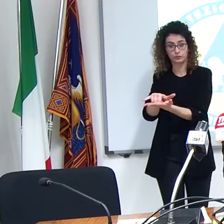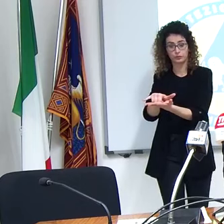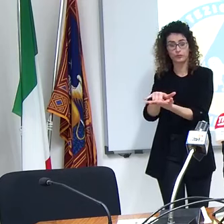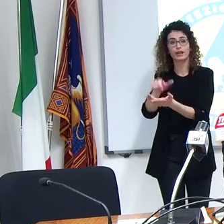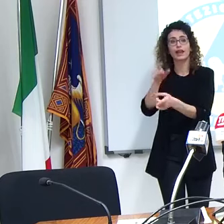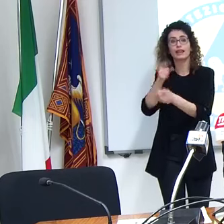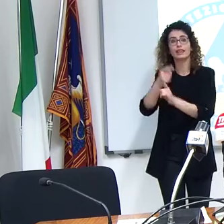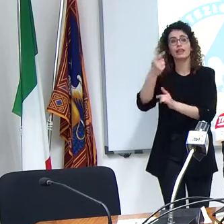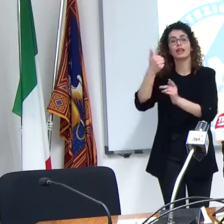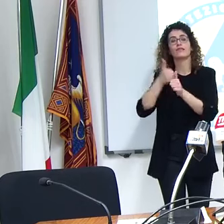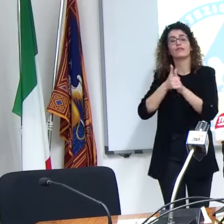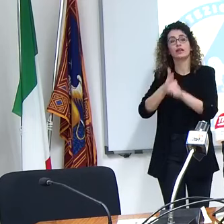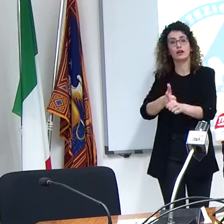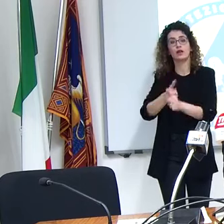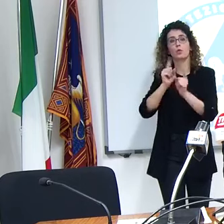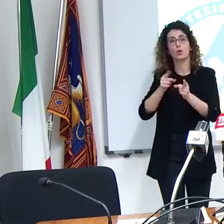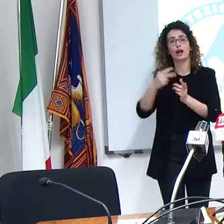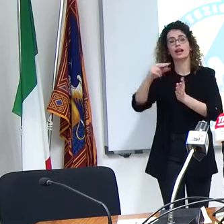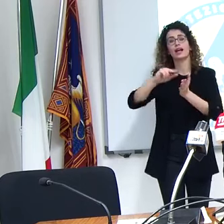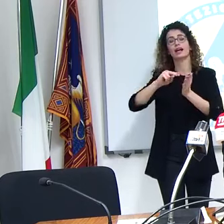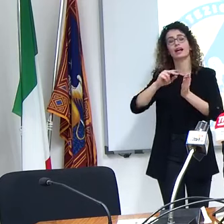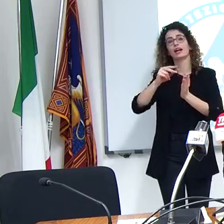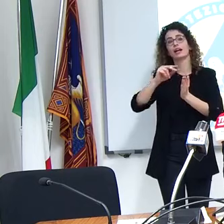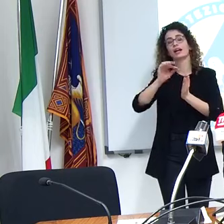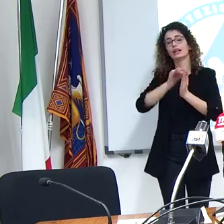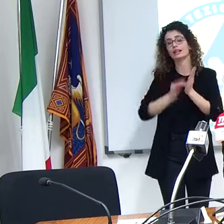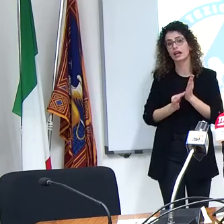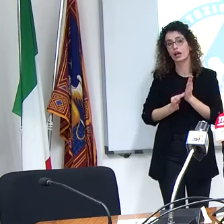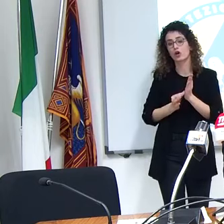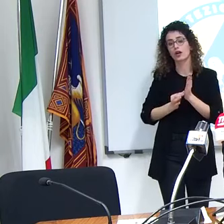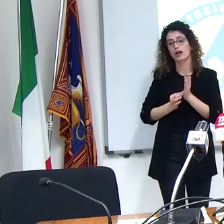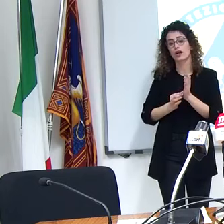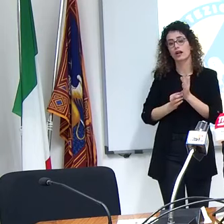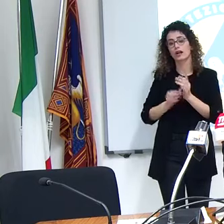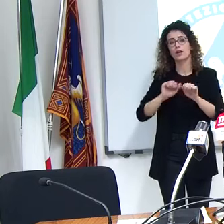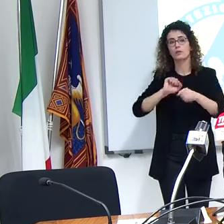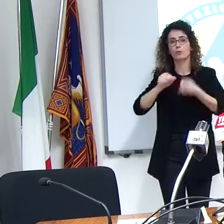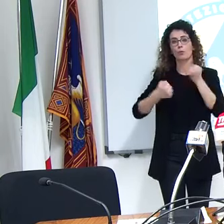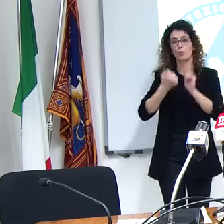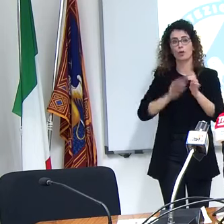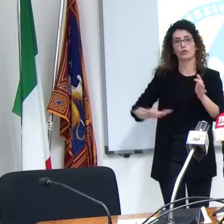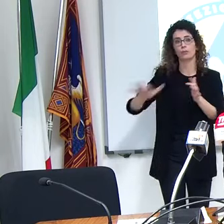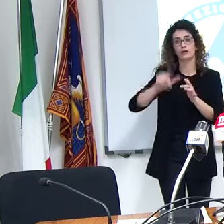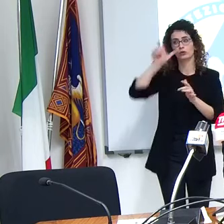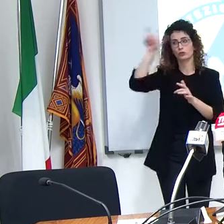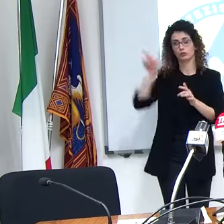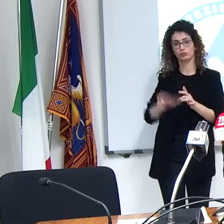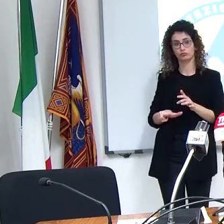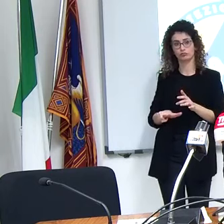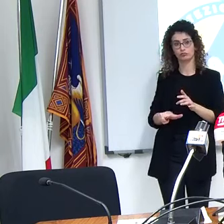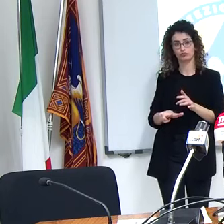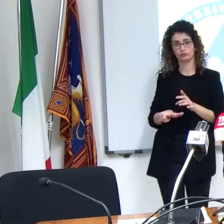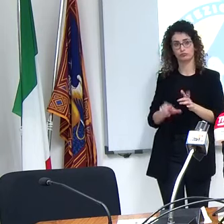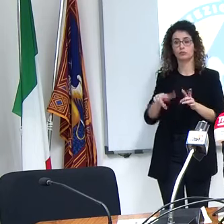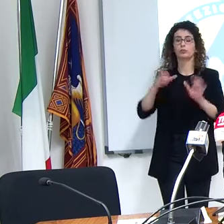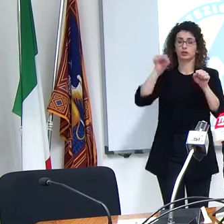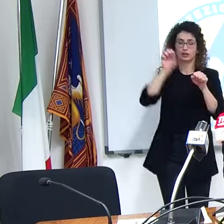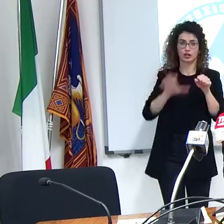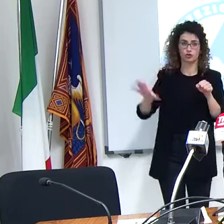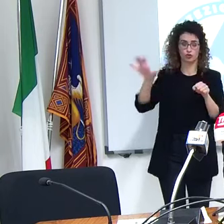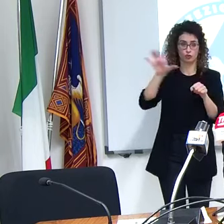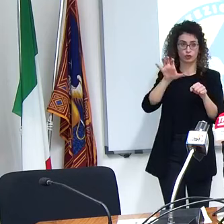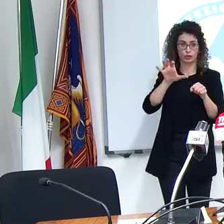che valgono per il territorio nazionale e per quanto ci riguarda regionale quindi chi